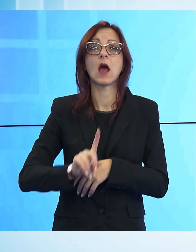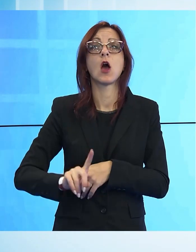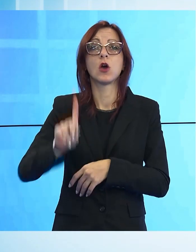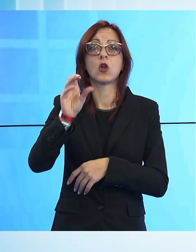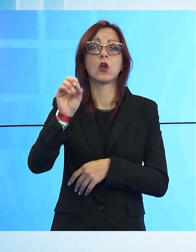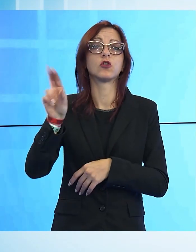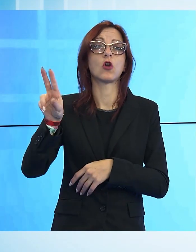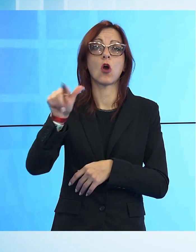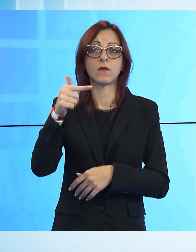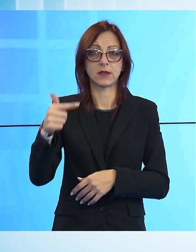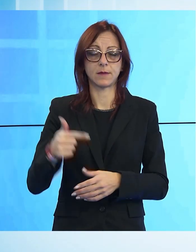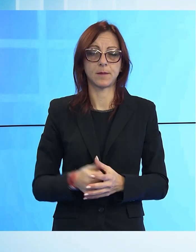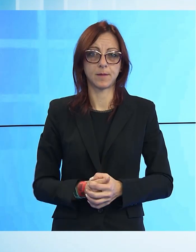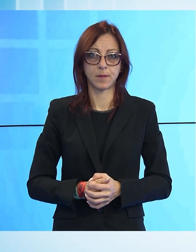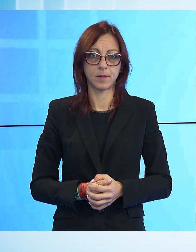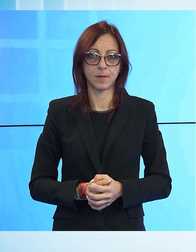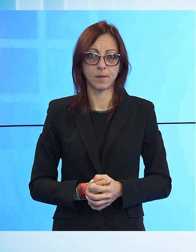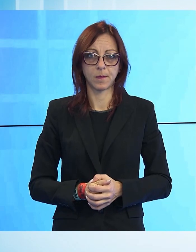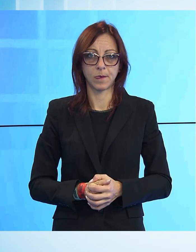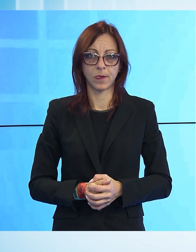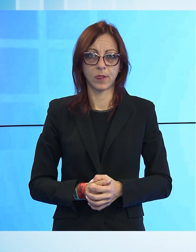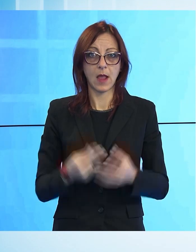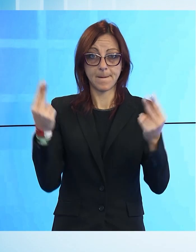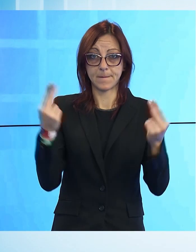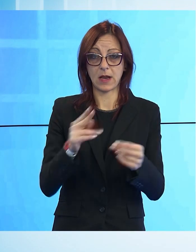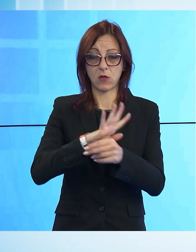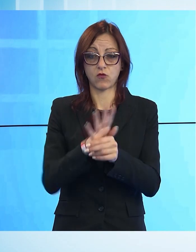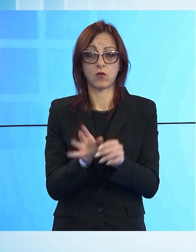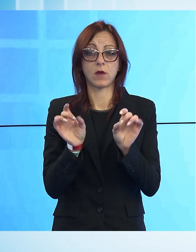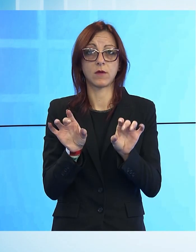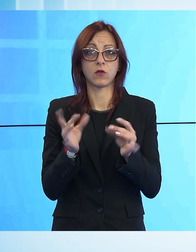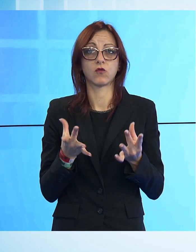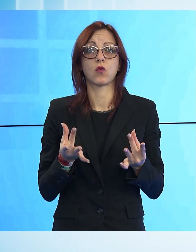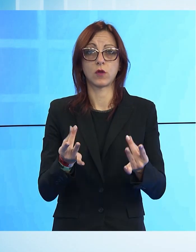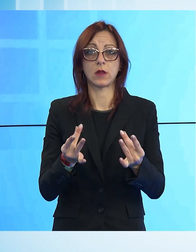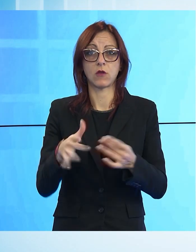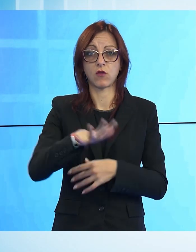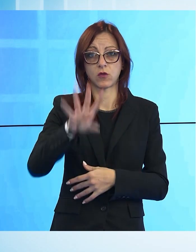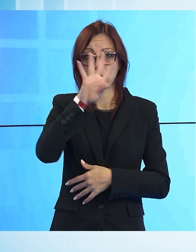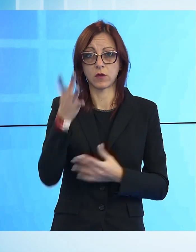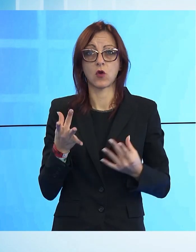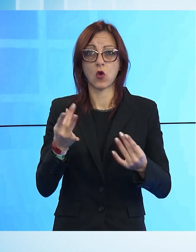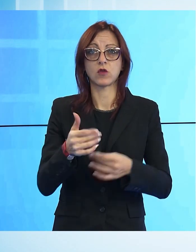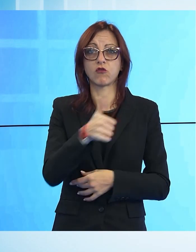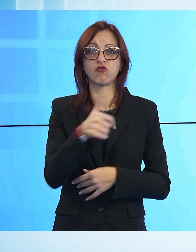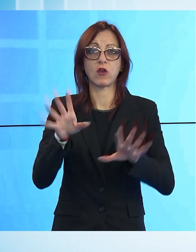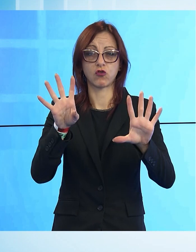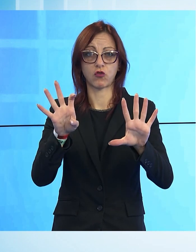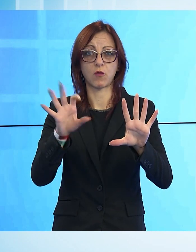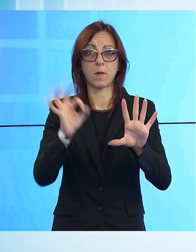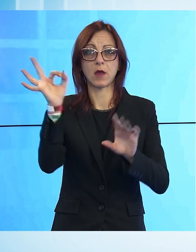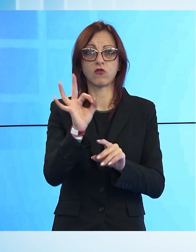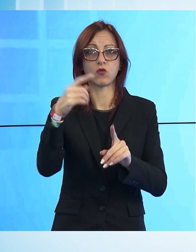Siamo al bilancio dei contagi Covid, in Toscana i nuovi contagiati sono 190, tasso di